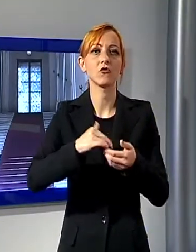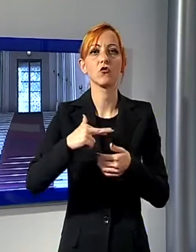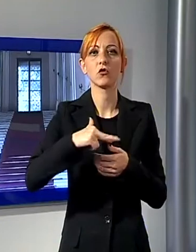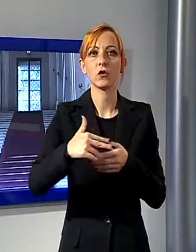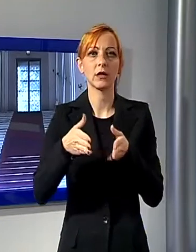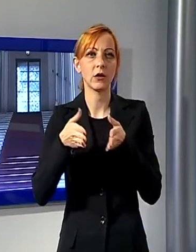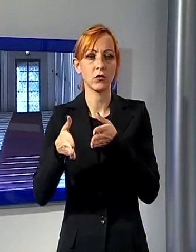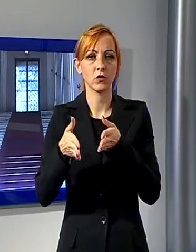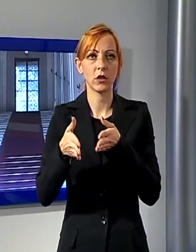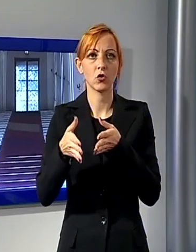Prefettura.